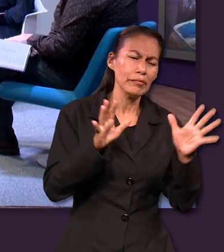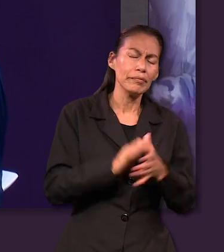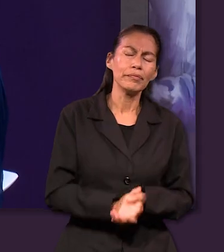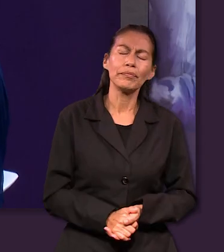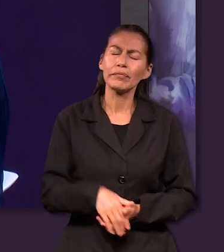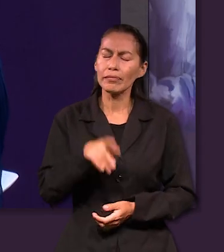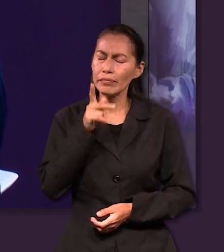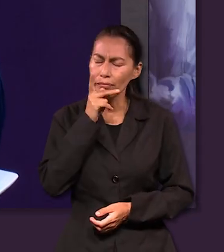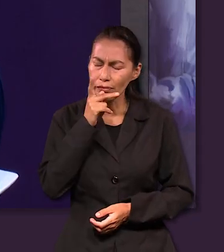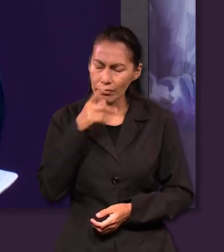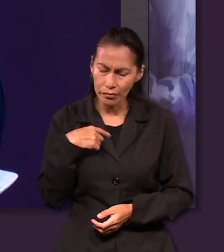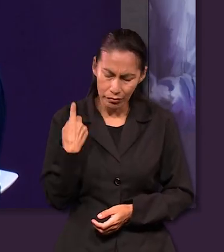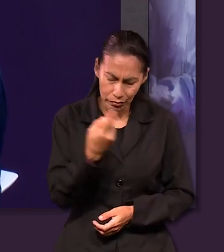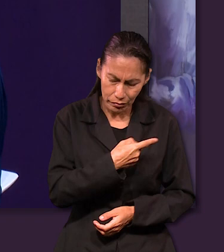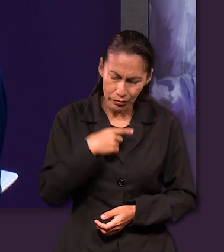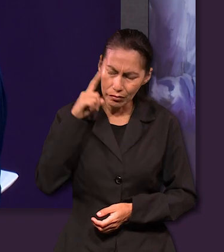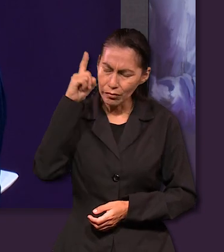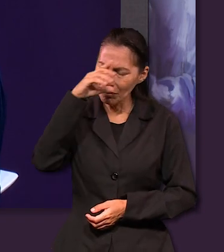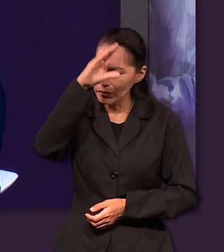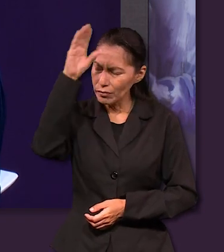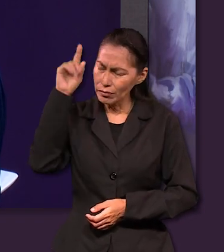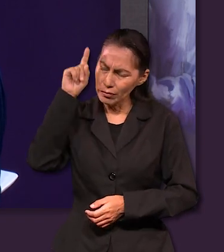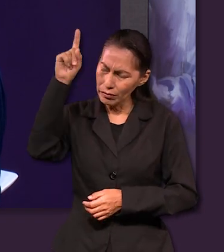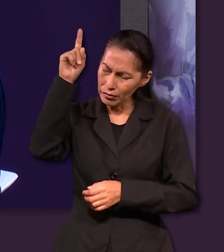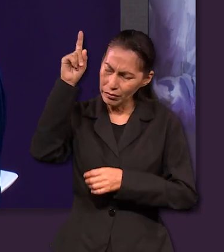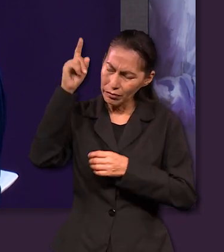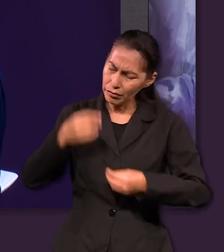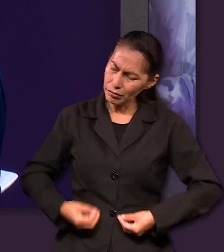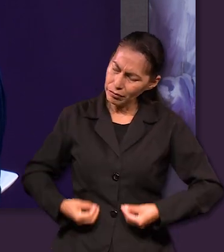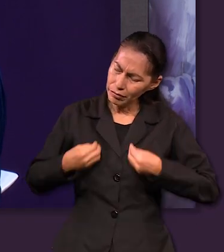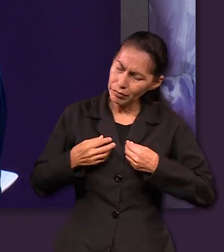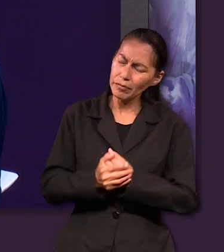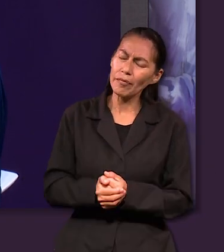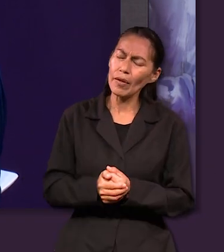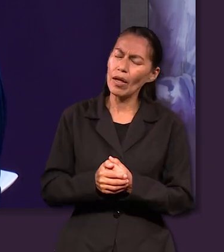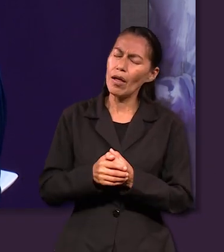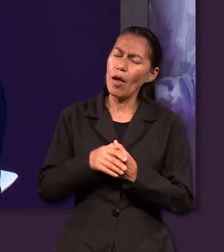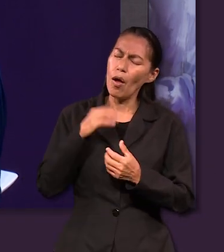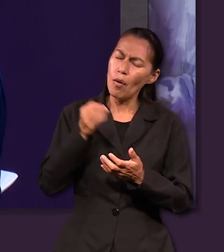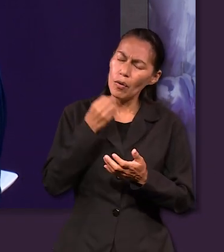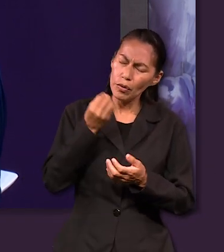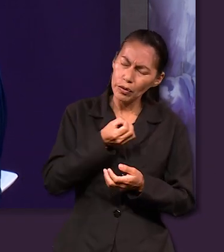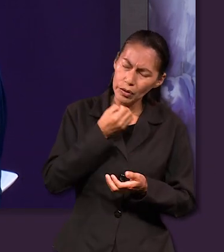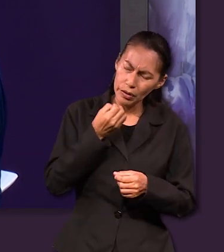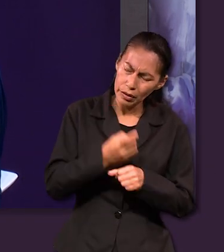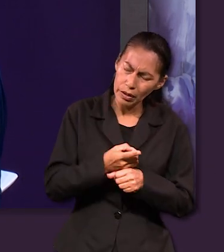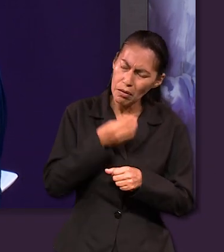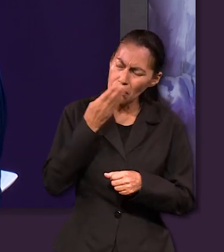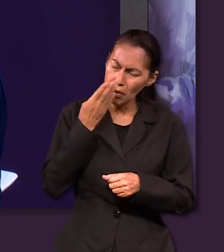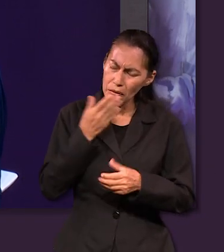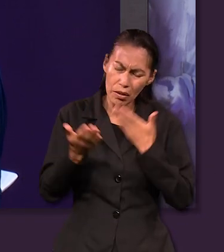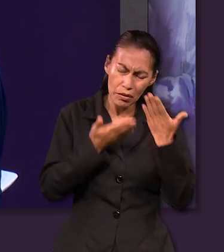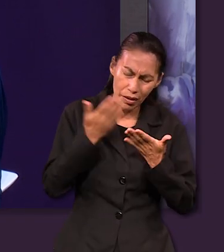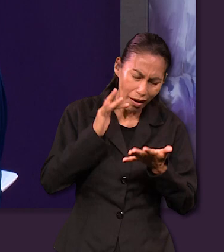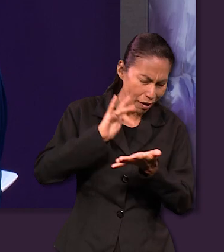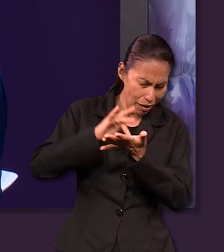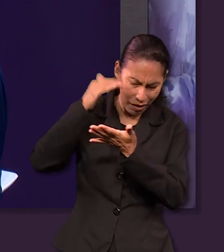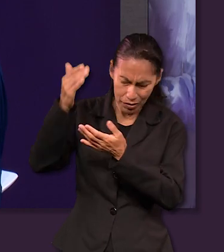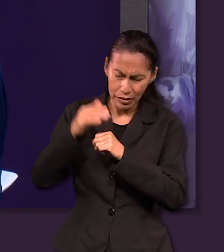Ahora, Padre nuestro que estás en los cielos, santificado sea tu nombre. Gracias, te amo, por la oportunidad que nos das de estudiar tu palabra. Y